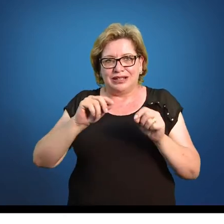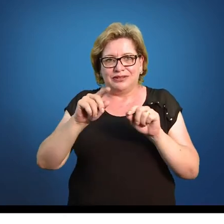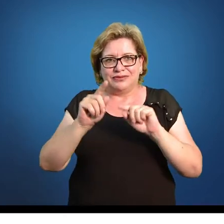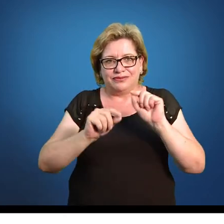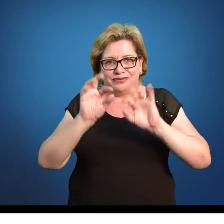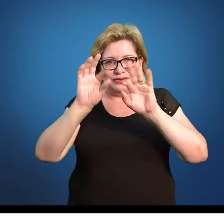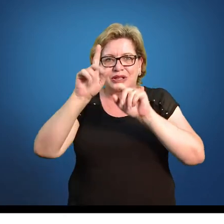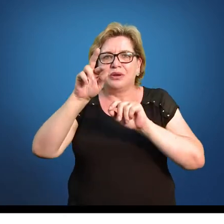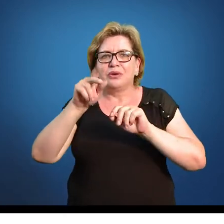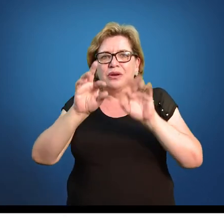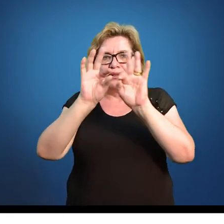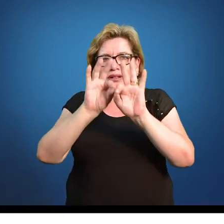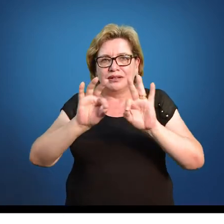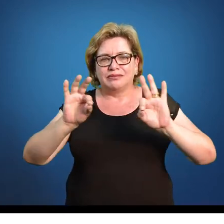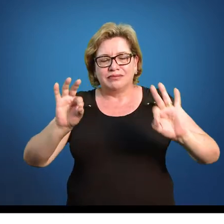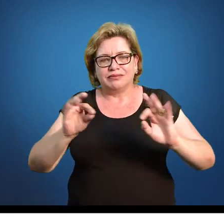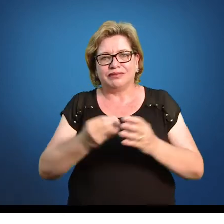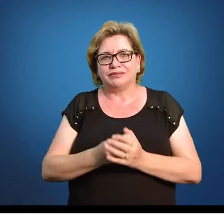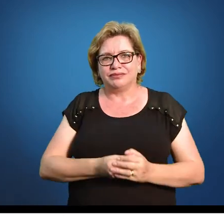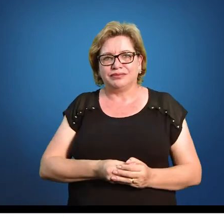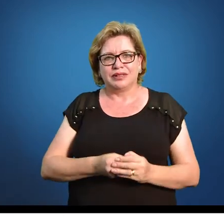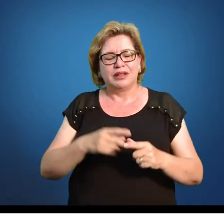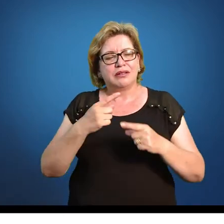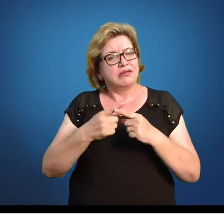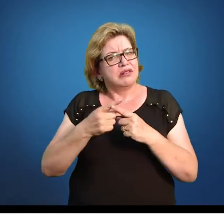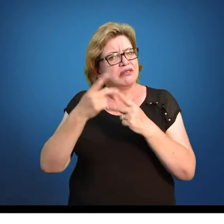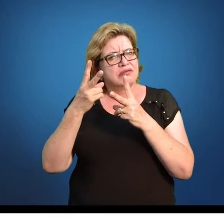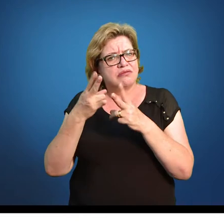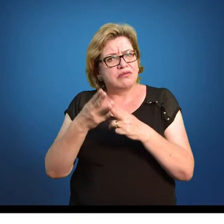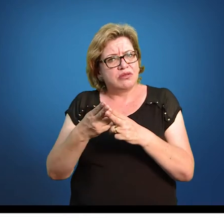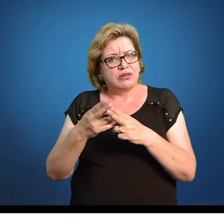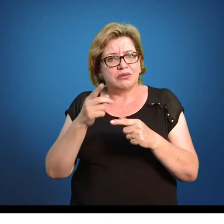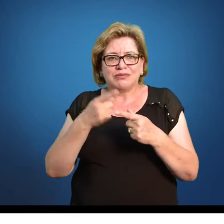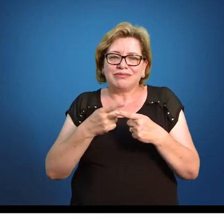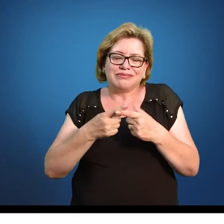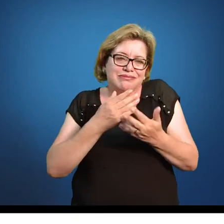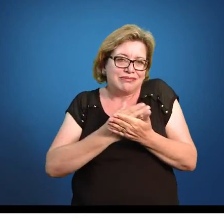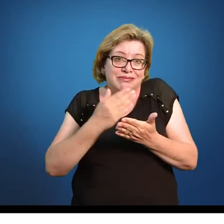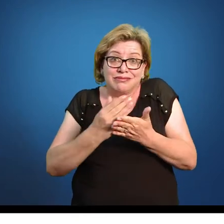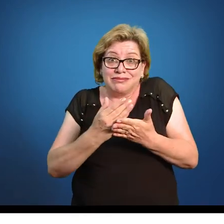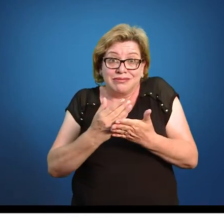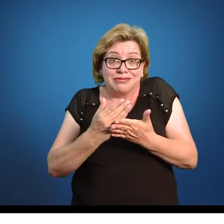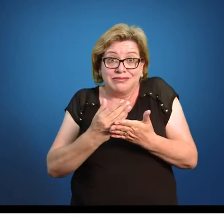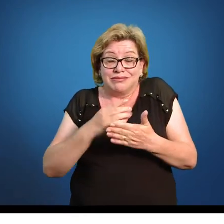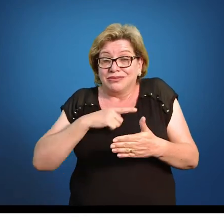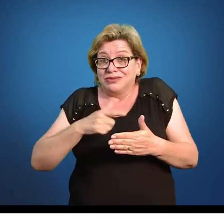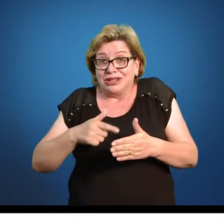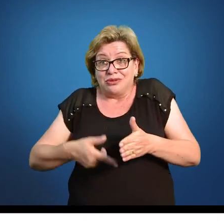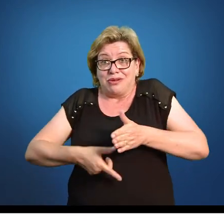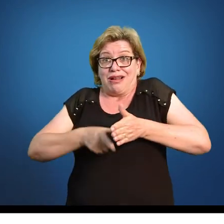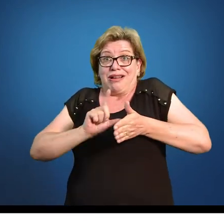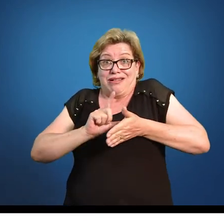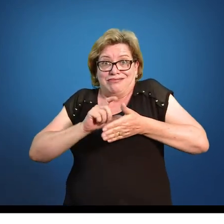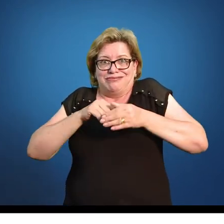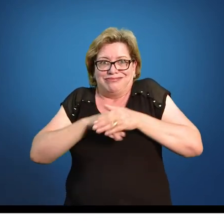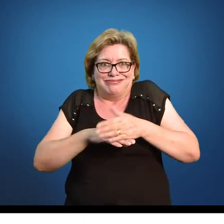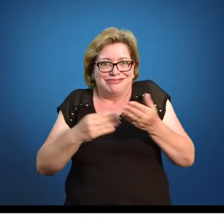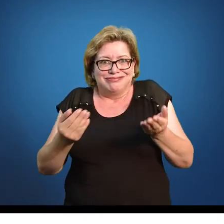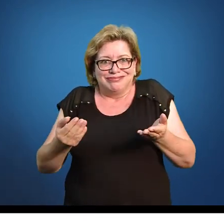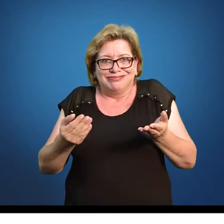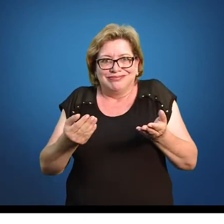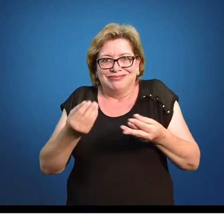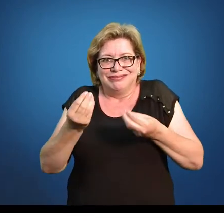frequência simples. Sempre é igual. Ah, mas por que é igual? Porque é o início. Eu não tenho como acumular alguma coisa se eu não tiver